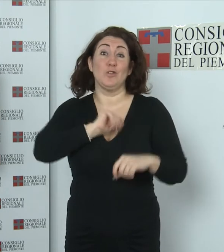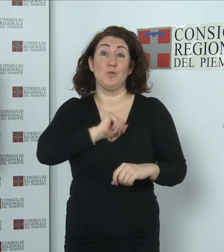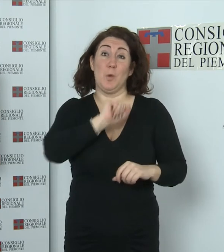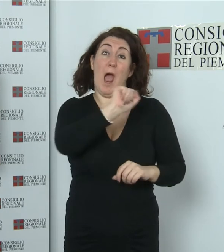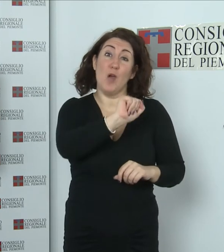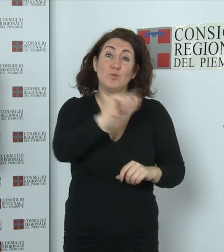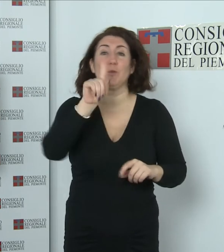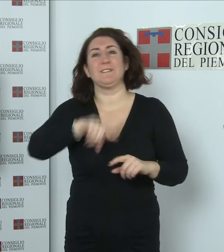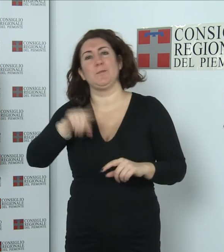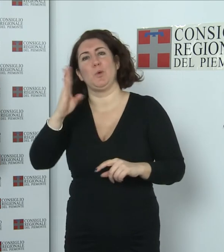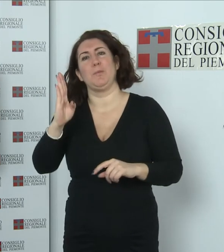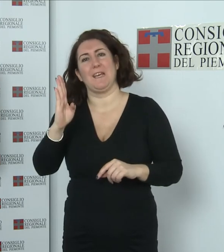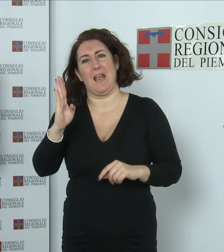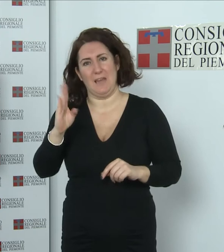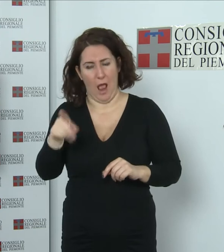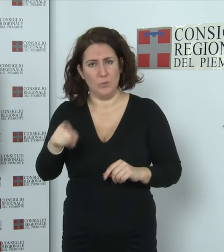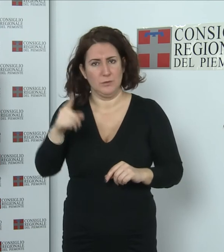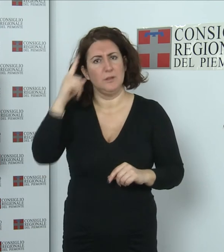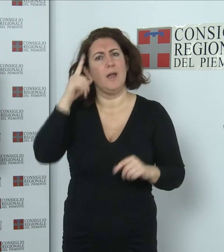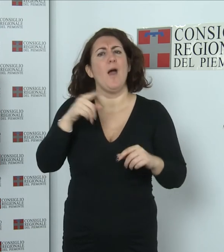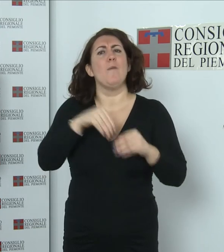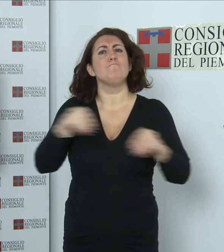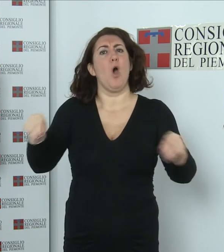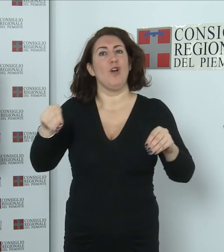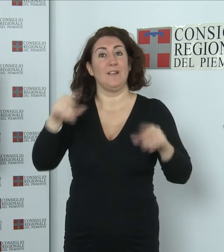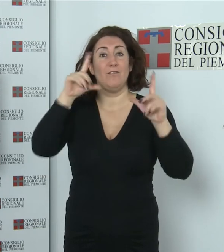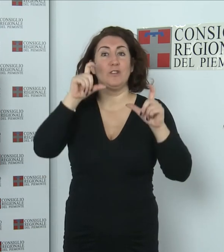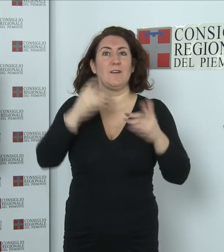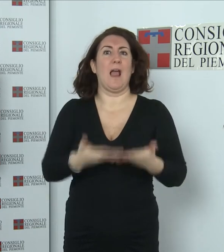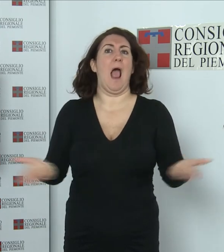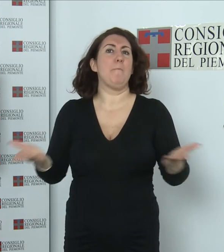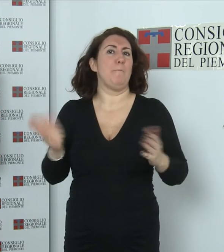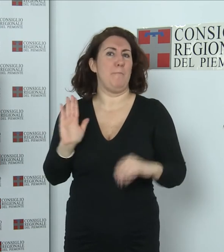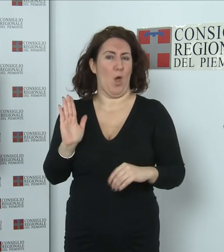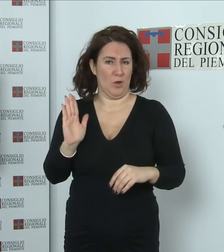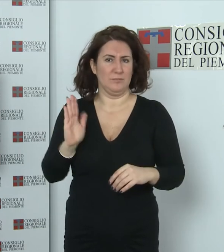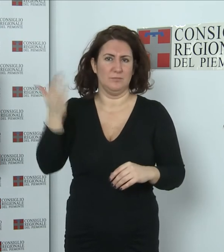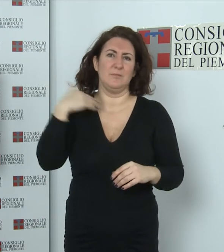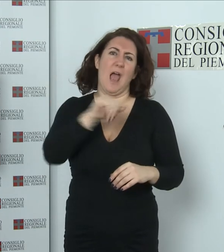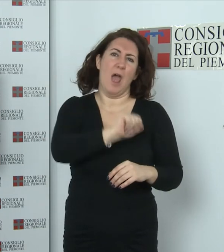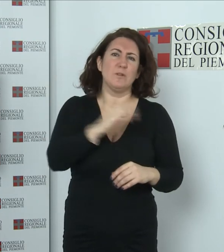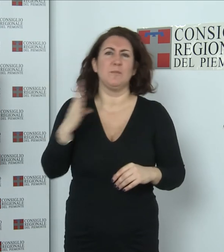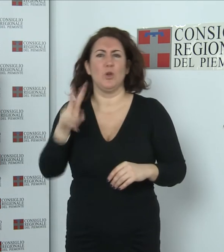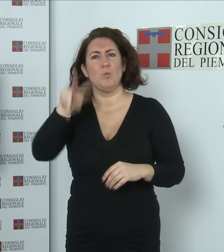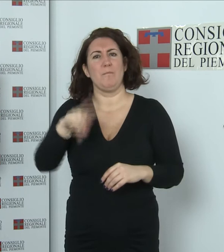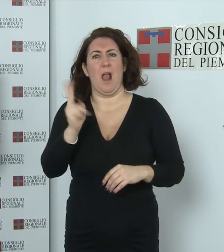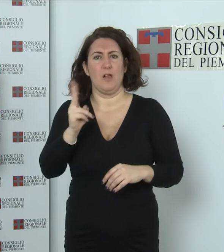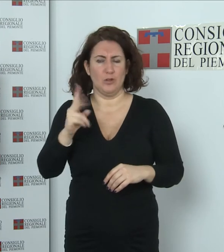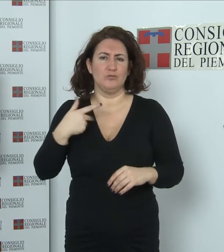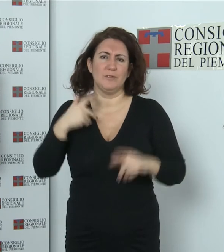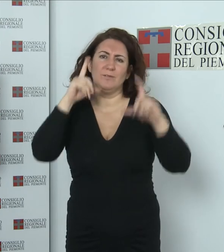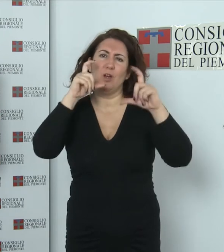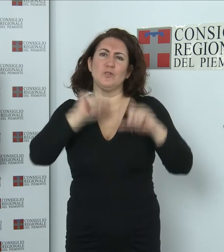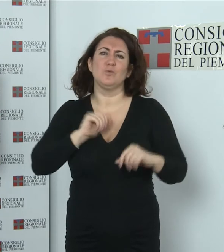La mostra Fotografie dal campo Auschwitz-Birkenau 2012 presenta le immagini fissate da Bruno Abiamino.